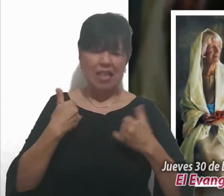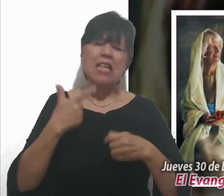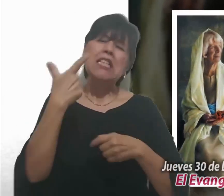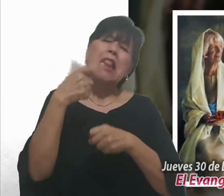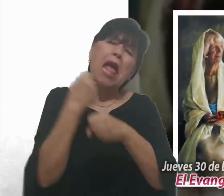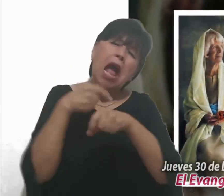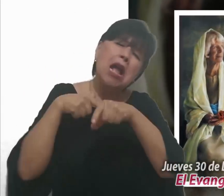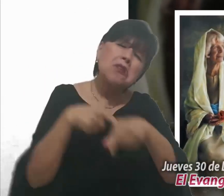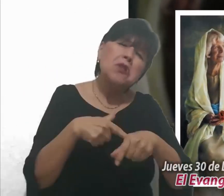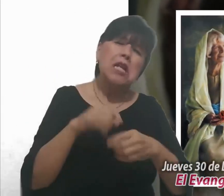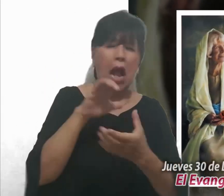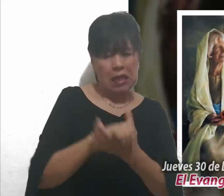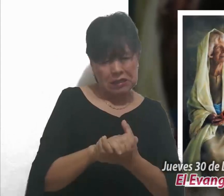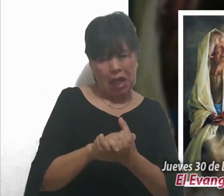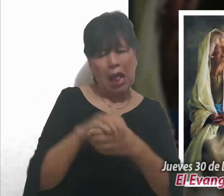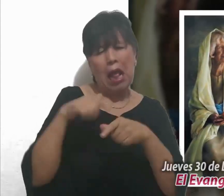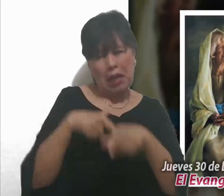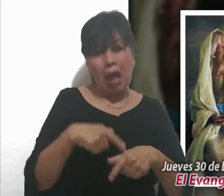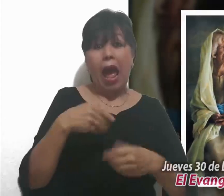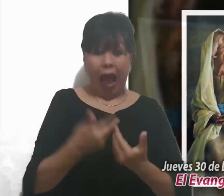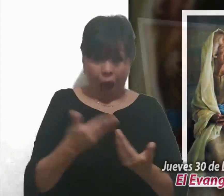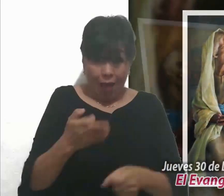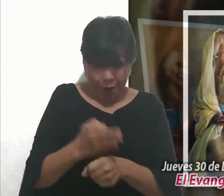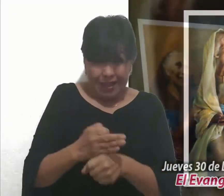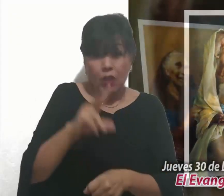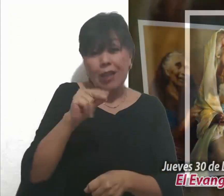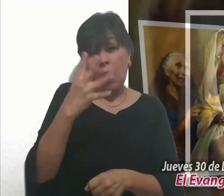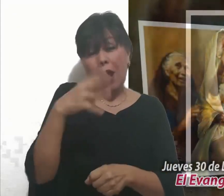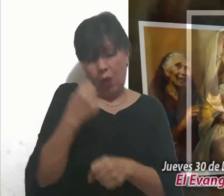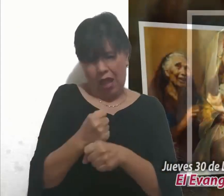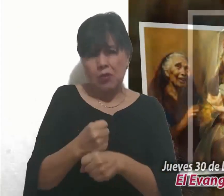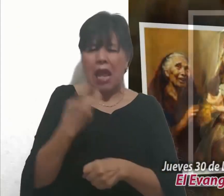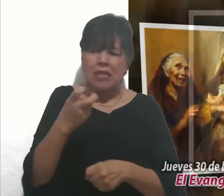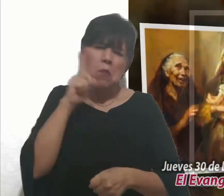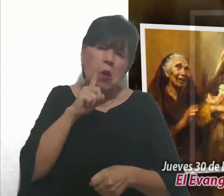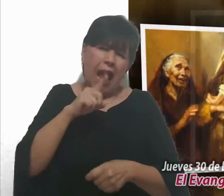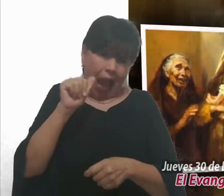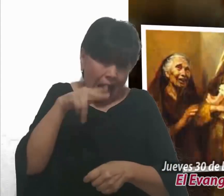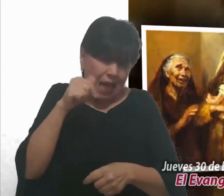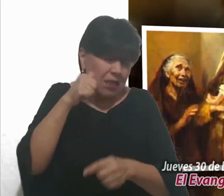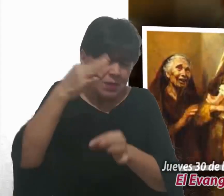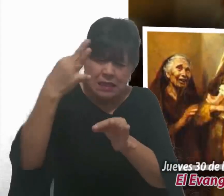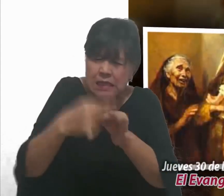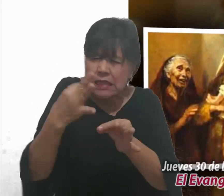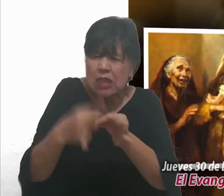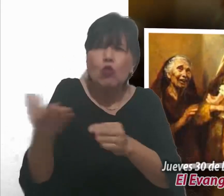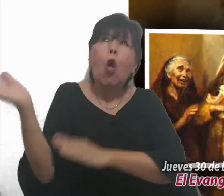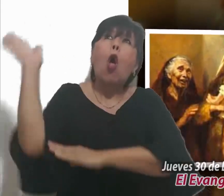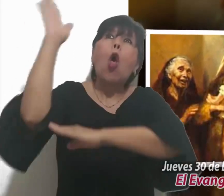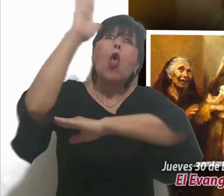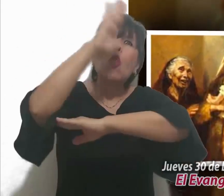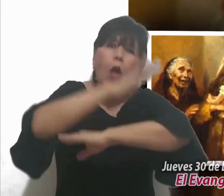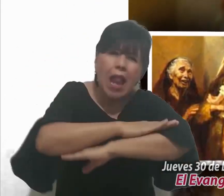84 años de edad. No se apartaba del templo, ni de día, ni de noche, sirviendo a Dios con